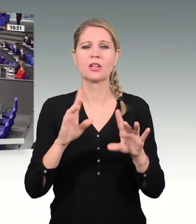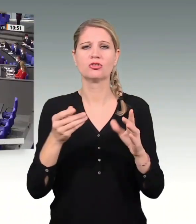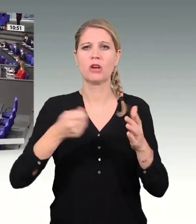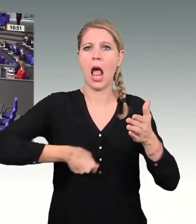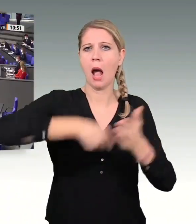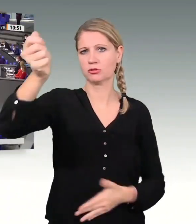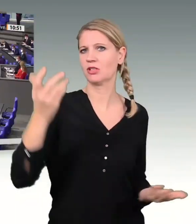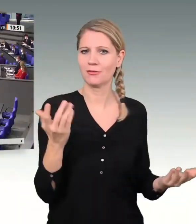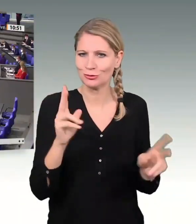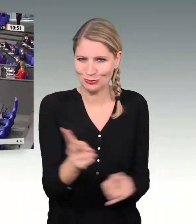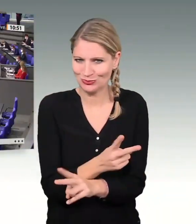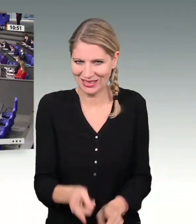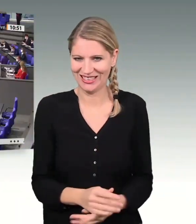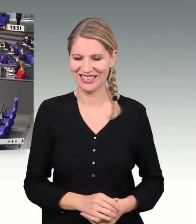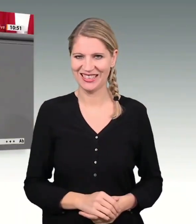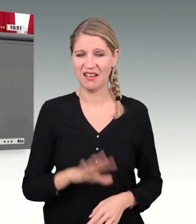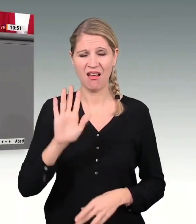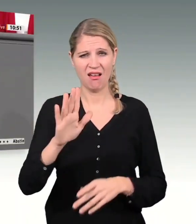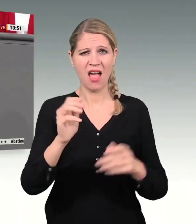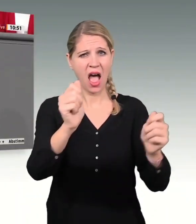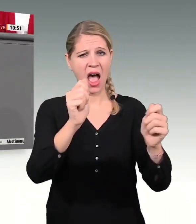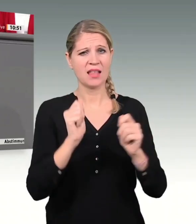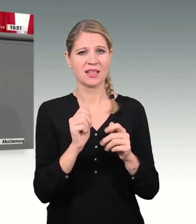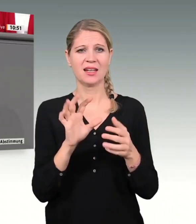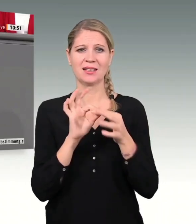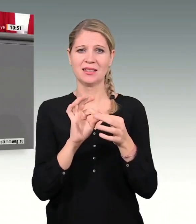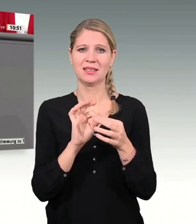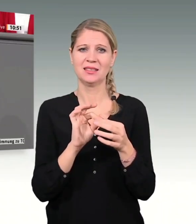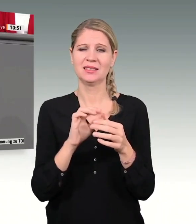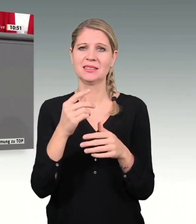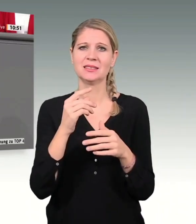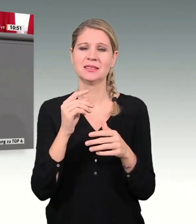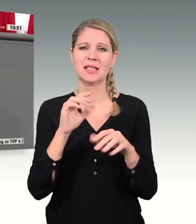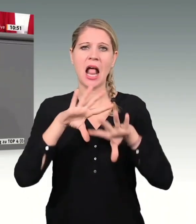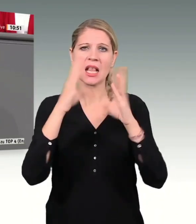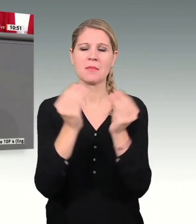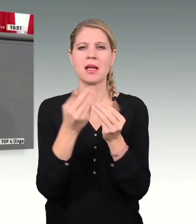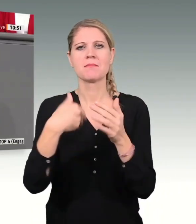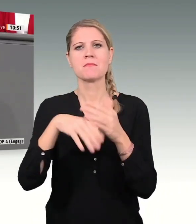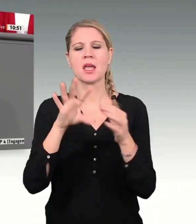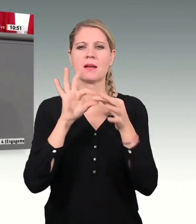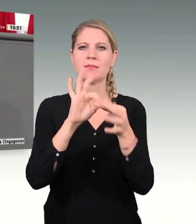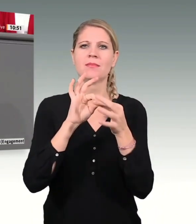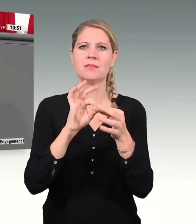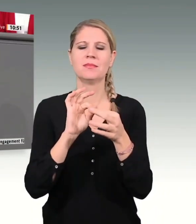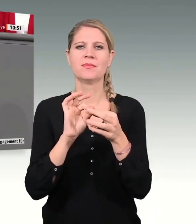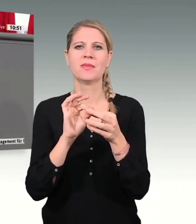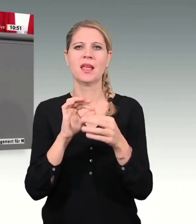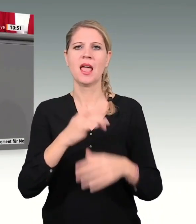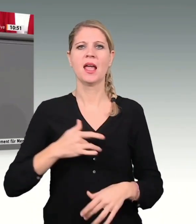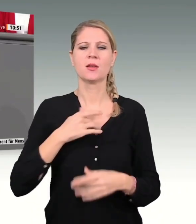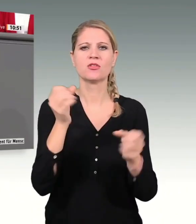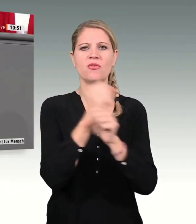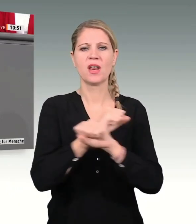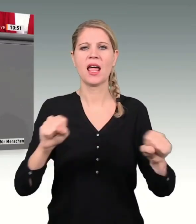In Ihrem Antrag gehen Sie überwiegend auf die Religionsfreiheit der Christen ein. Natürlich steht den Christen, die